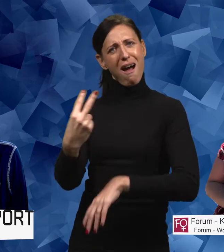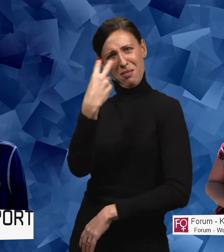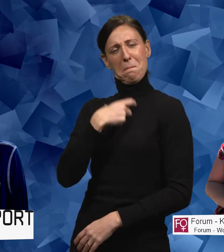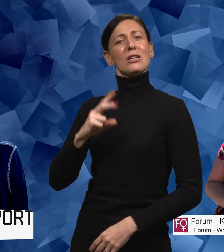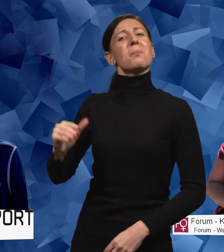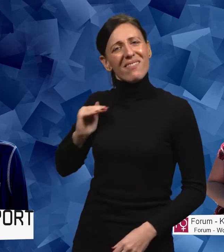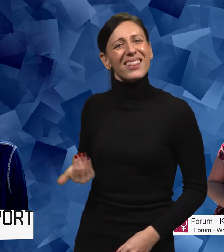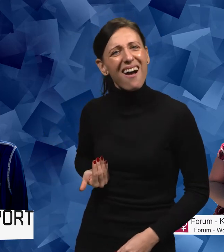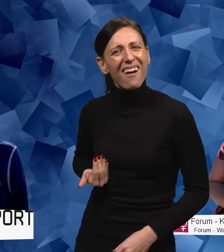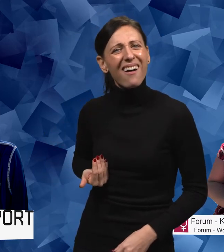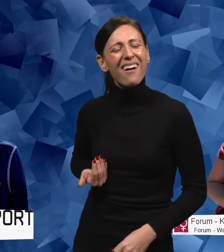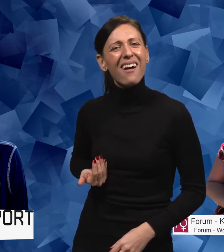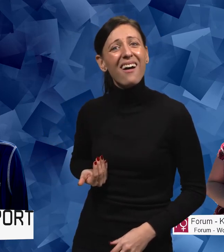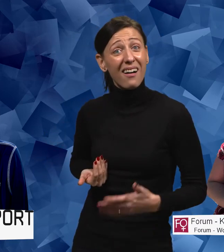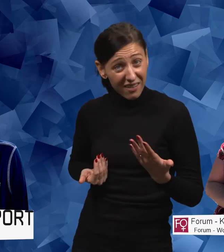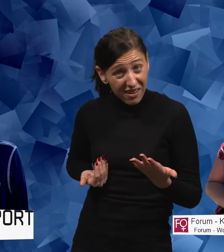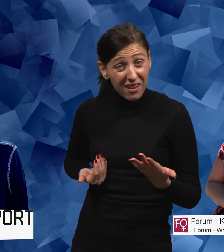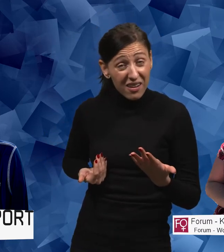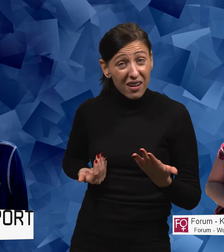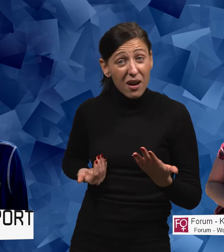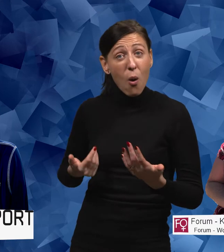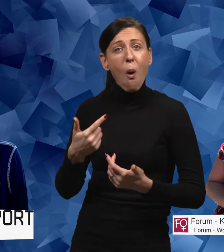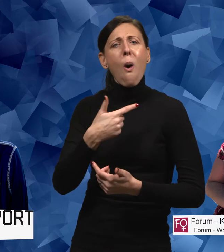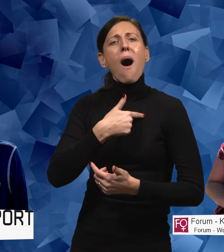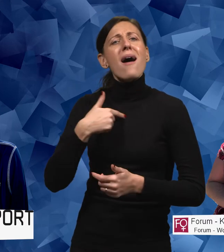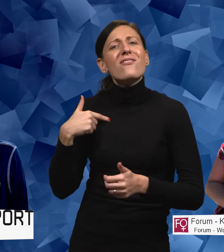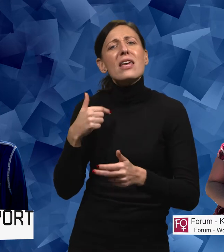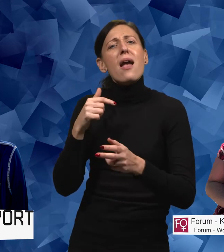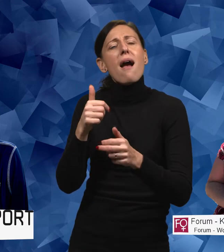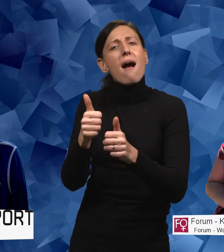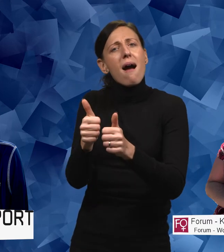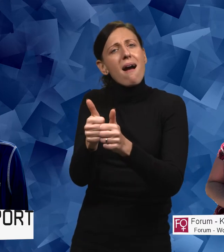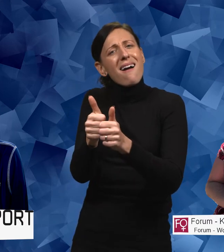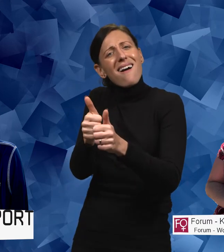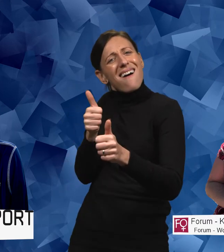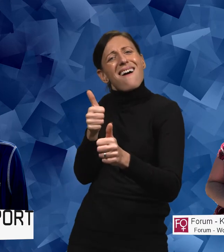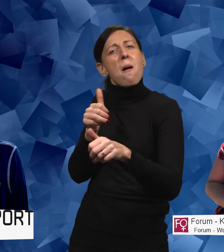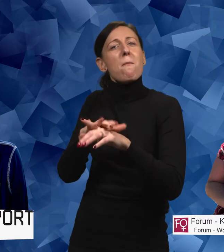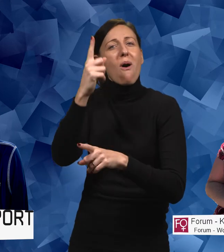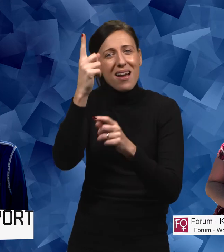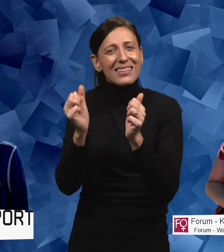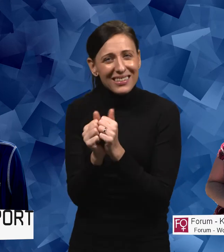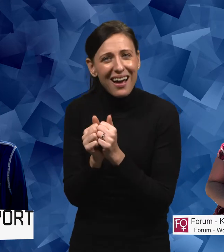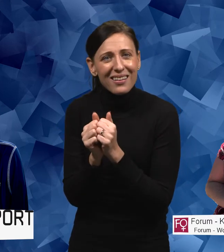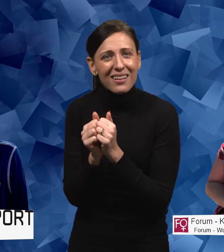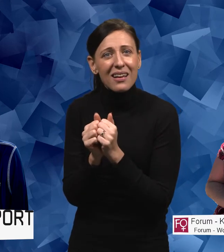kvinna. Och att vi ligger en bit efter, kanske på vissa sätt.